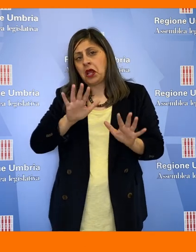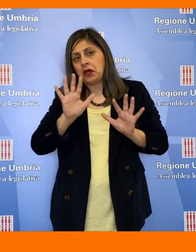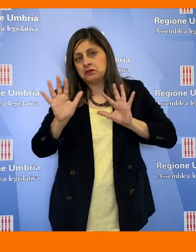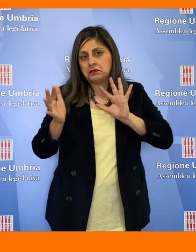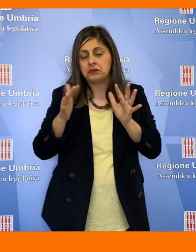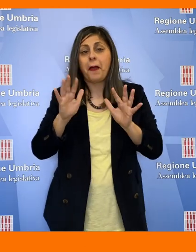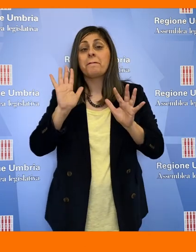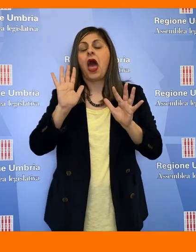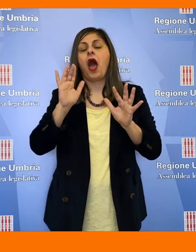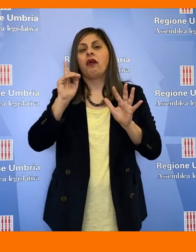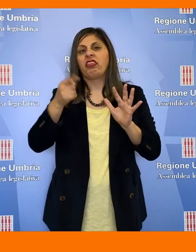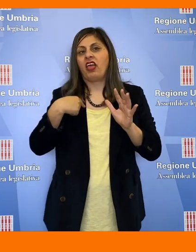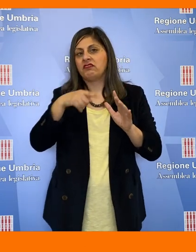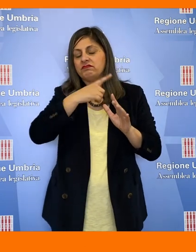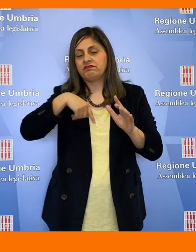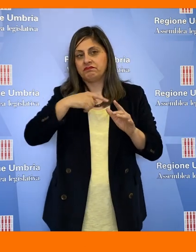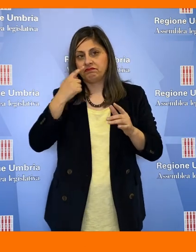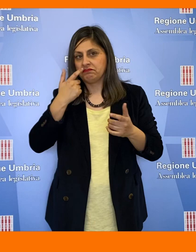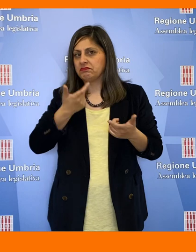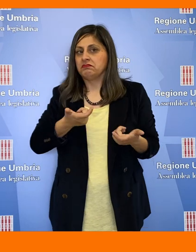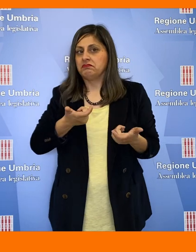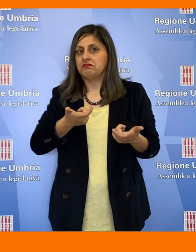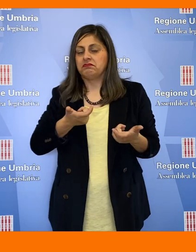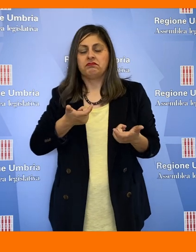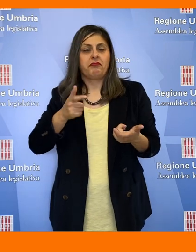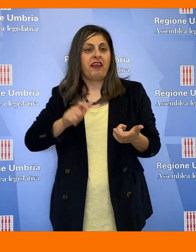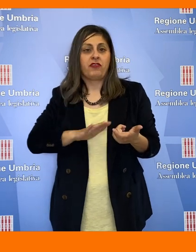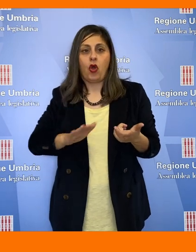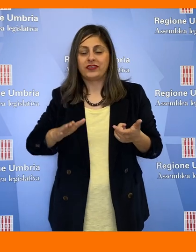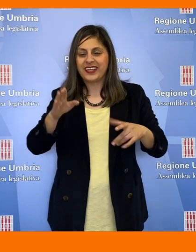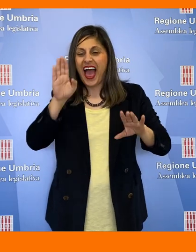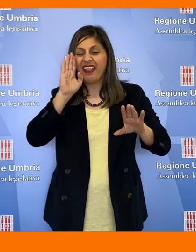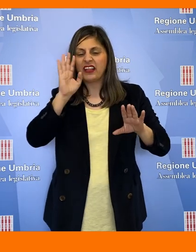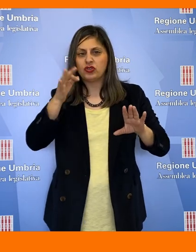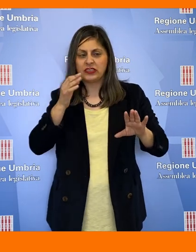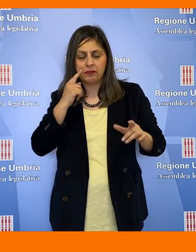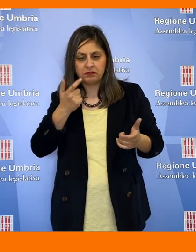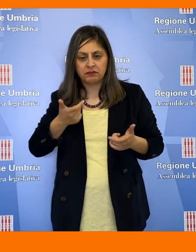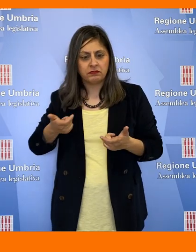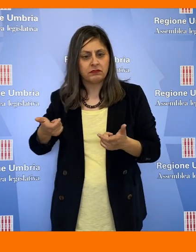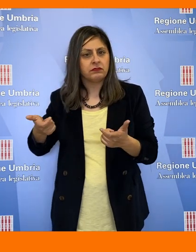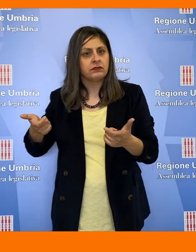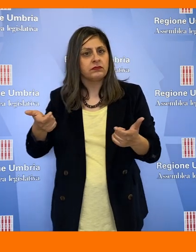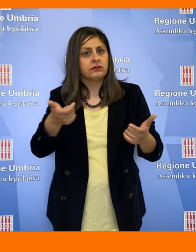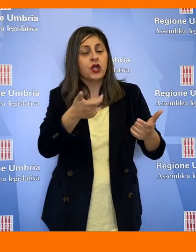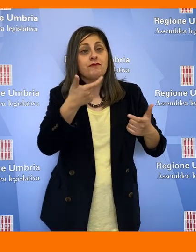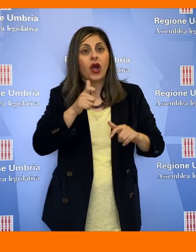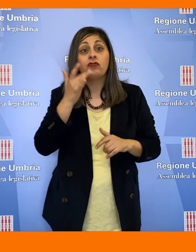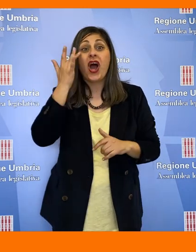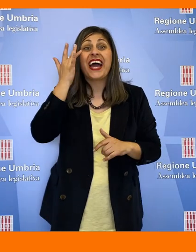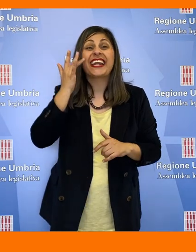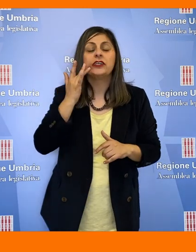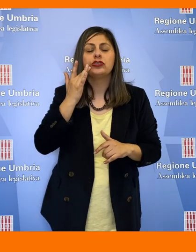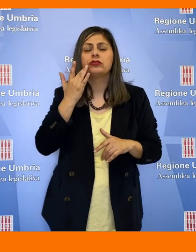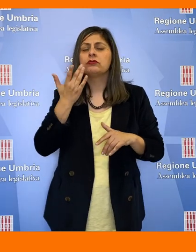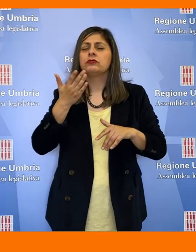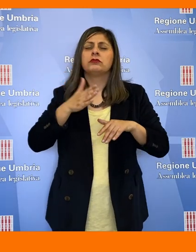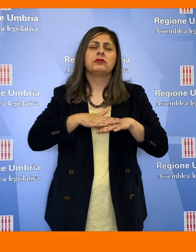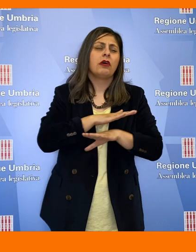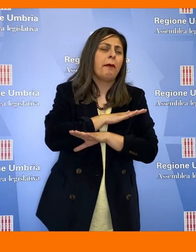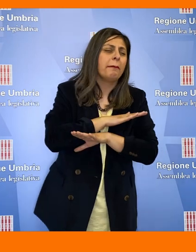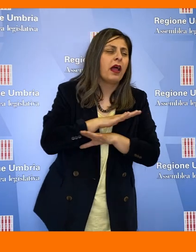però gli occhi vanno tenuti sempre molto aperti, deve essere tenuta alta l'attenzione perché il rischio